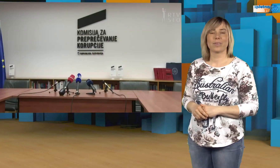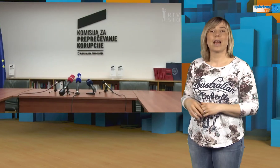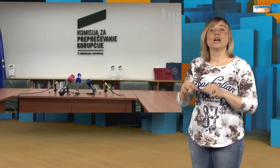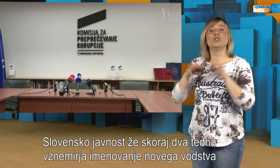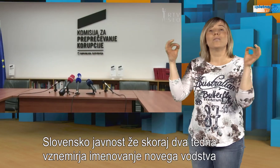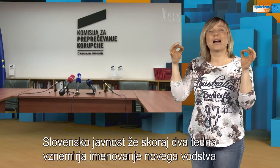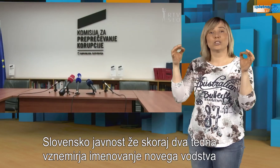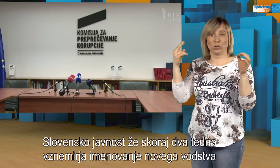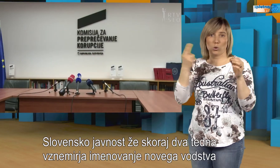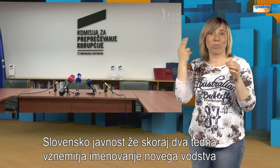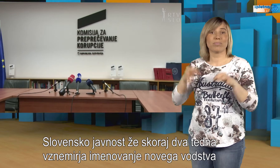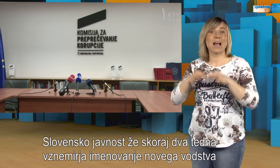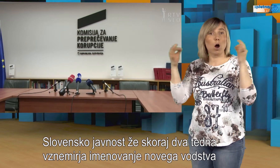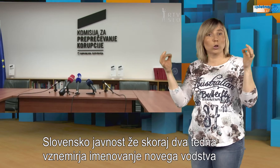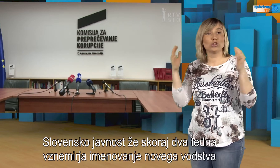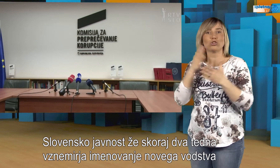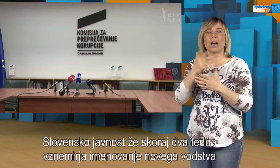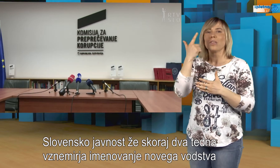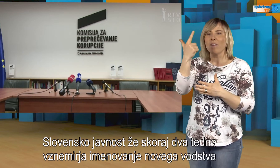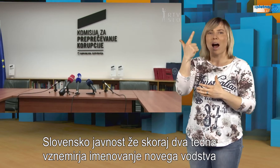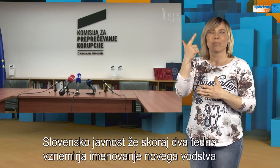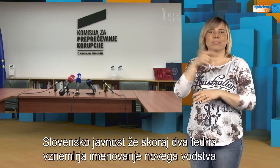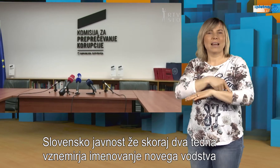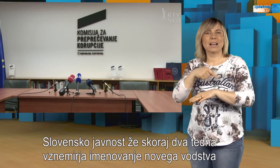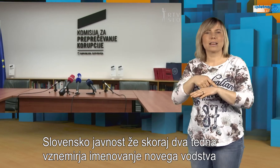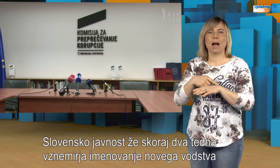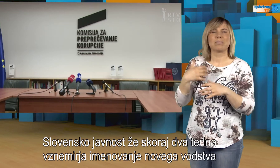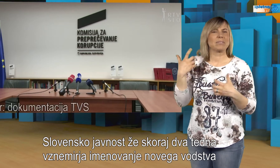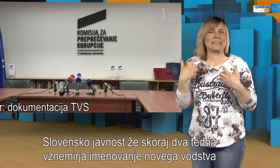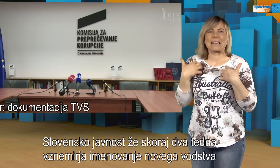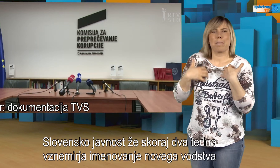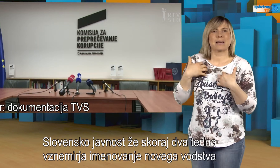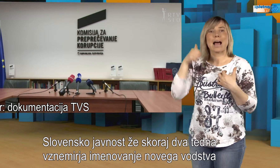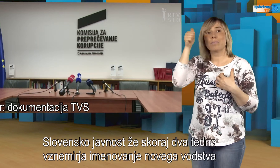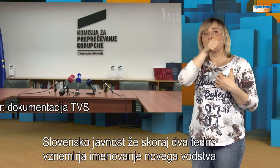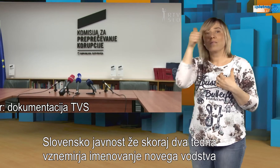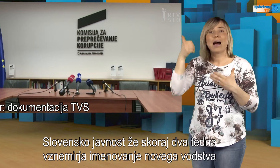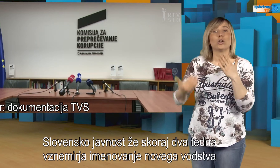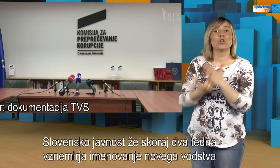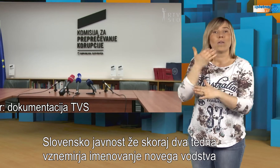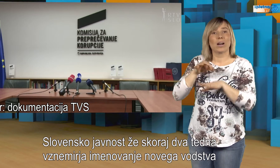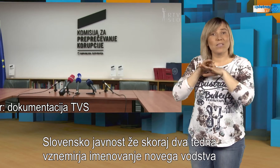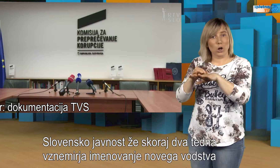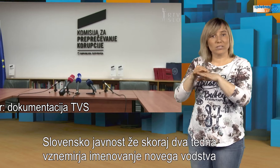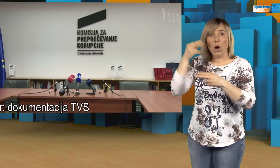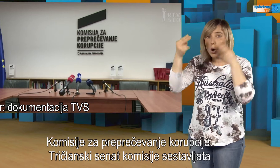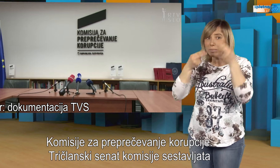Slovensko javnost že skoraj dva tedna uznemirja imenovanje novega vodstva Komisije za preprečevanje korupcije.